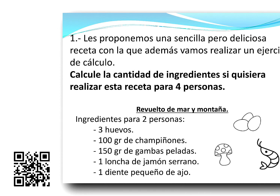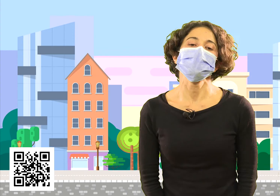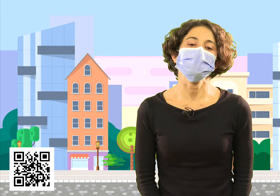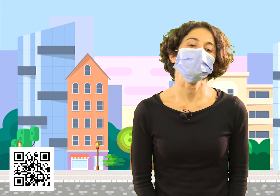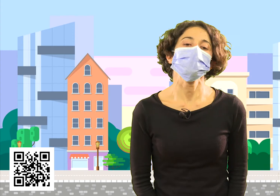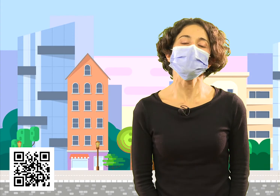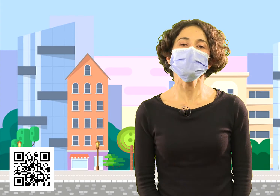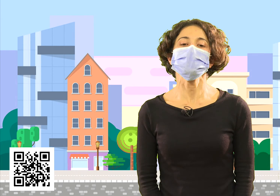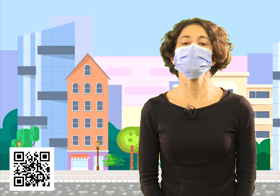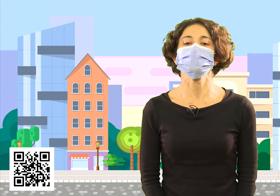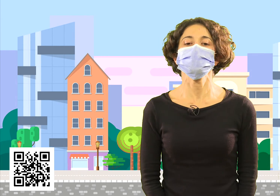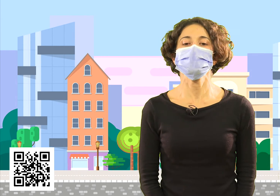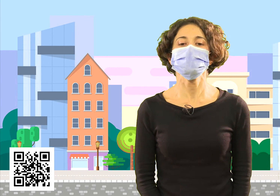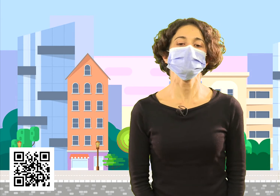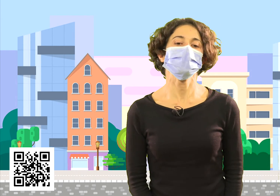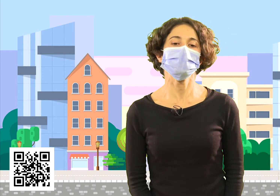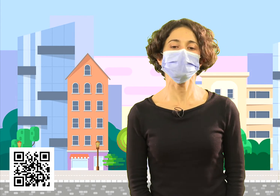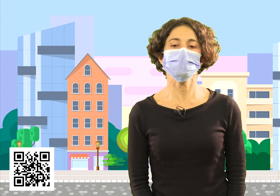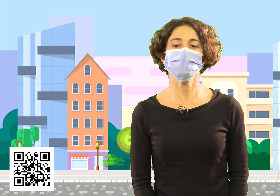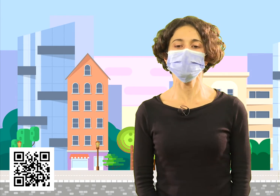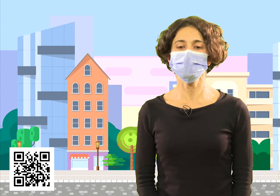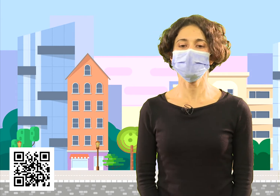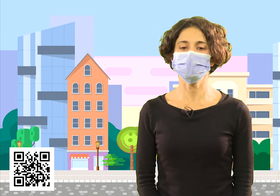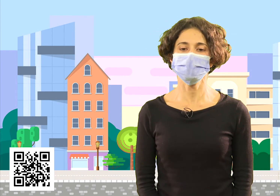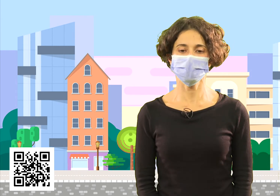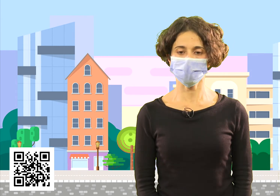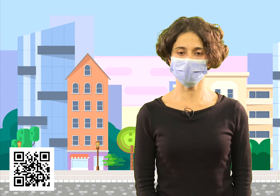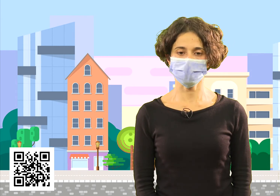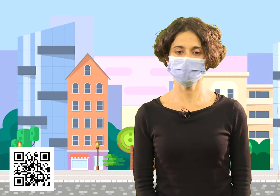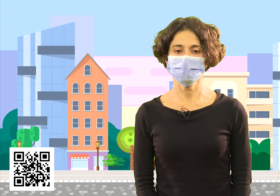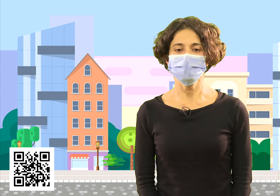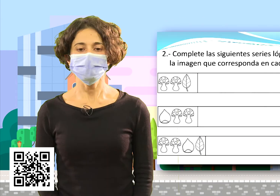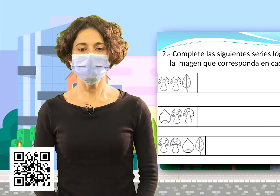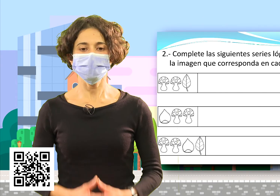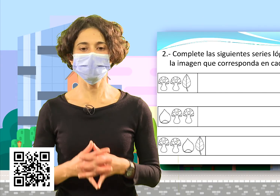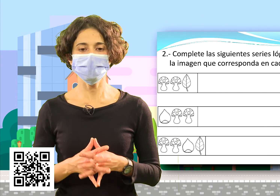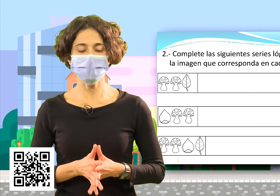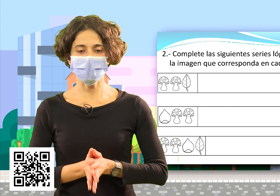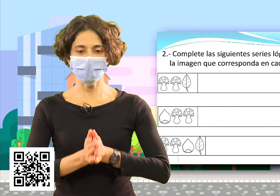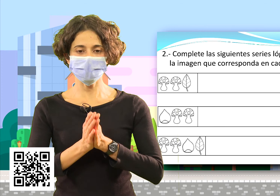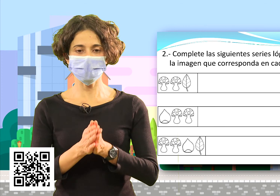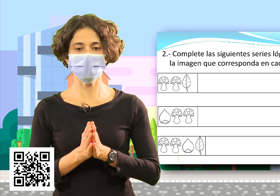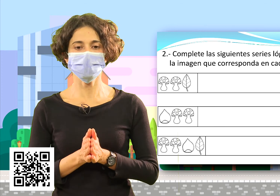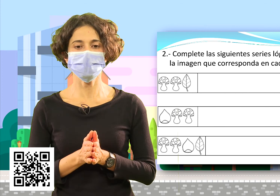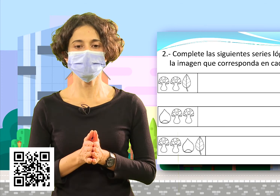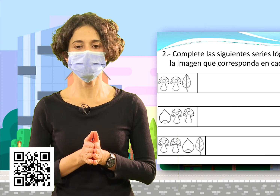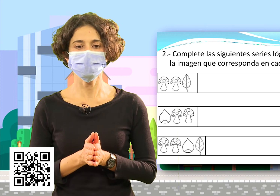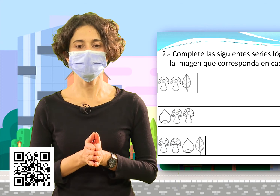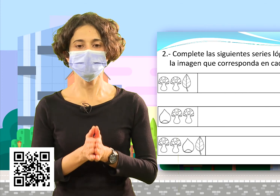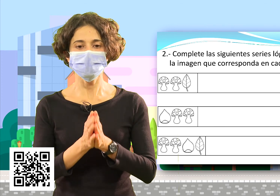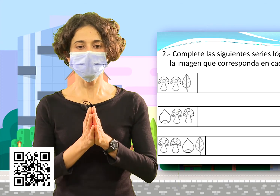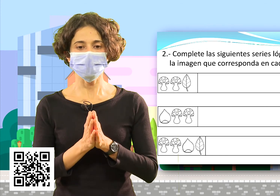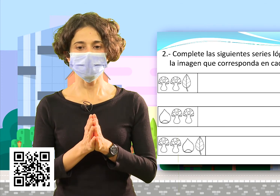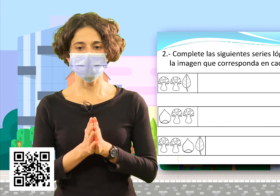El segundo ejercicio, vamos a trabajar un poquito las series lógicas. Complete las series lógicas